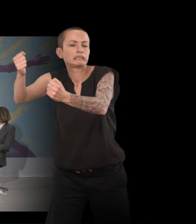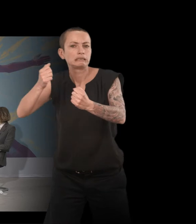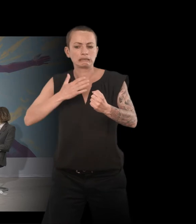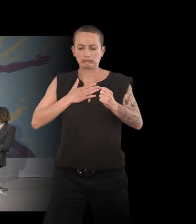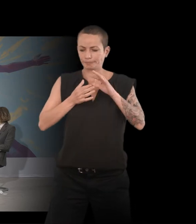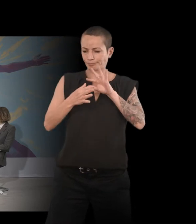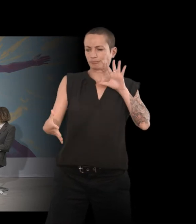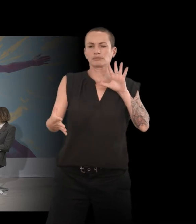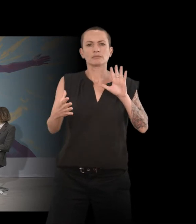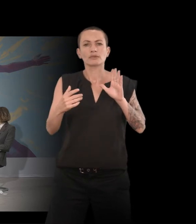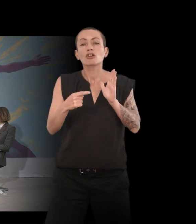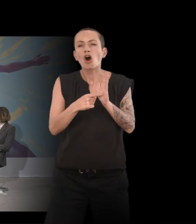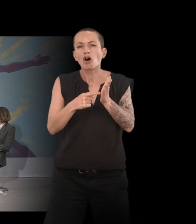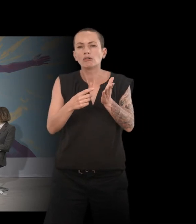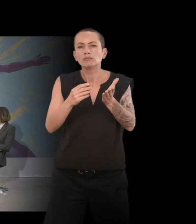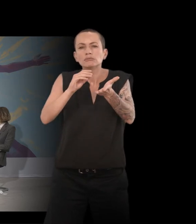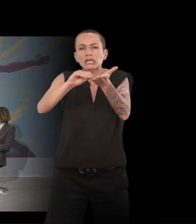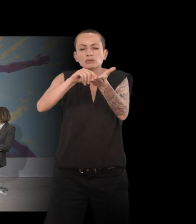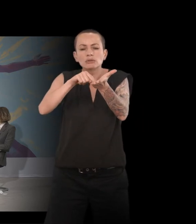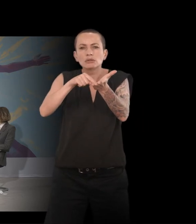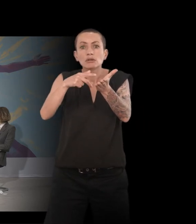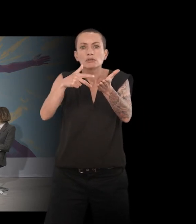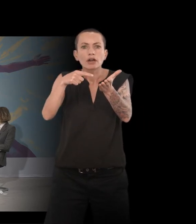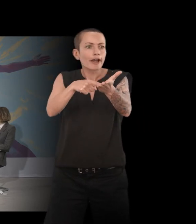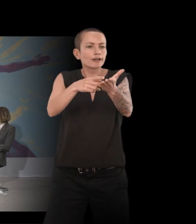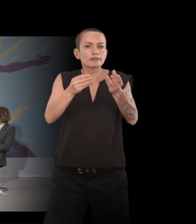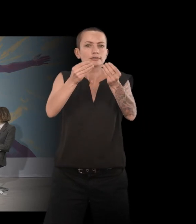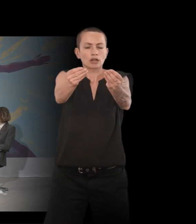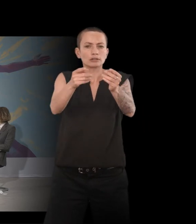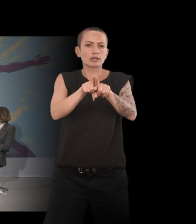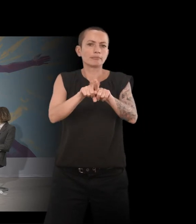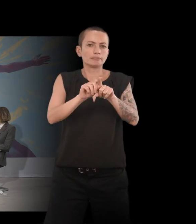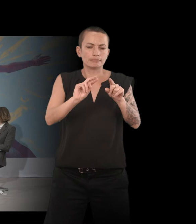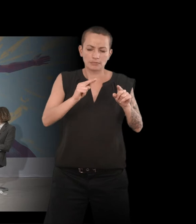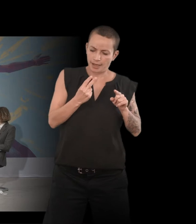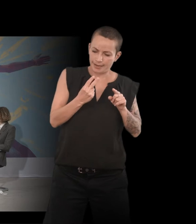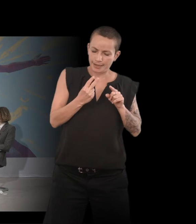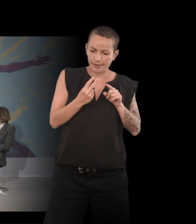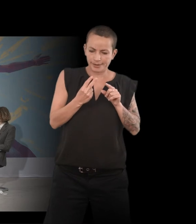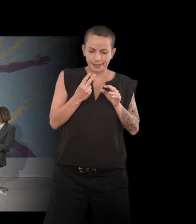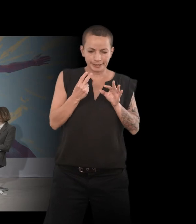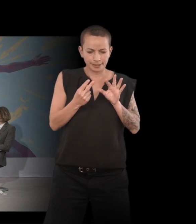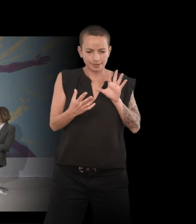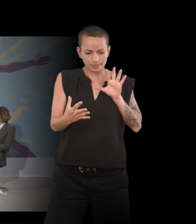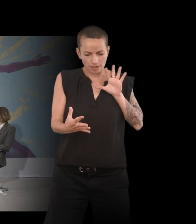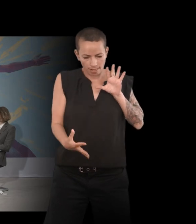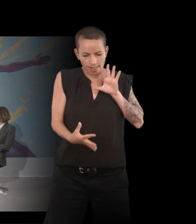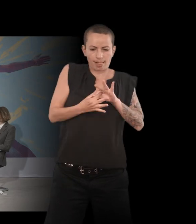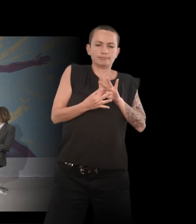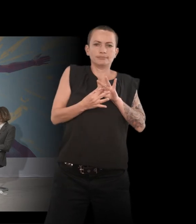peut-être, à quel moment, vraiment, l'écriture vous a permis de recoudre, peut-être, ces morceaux et part de